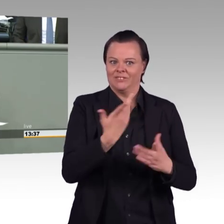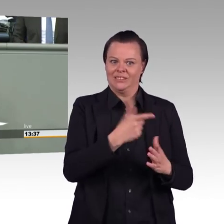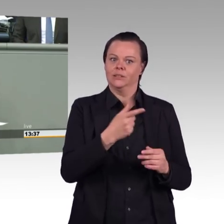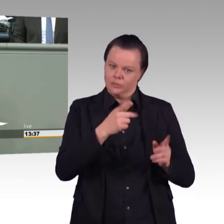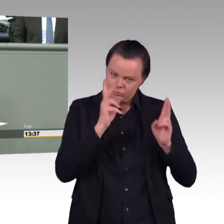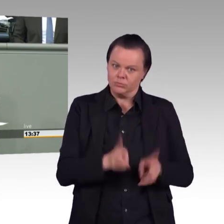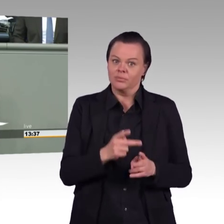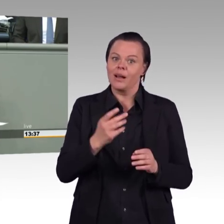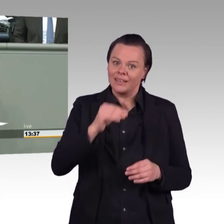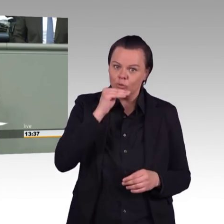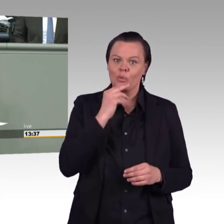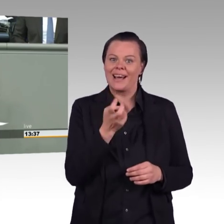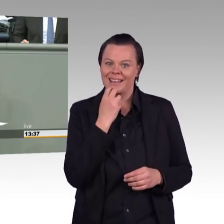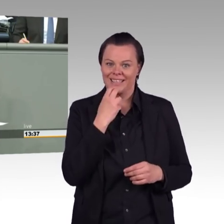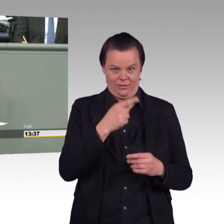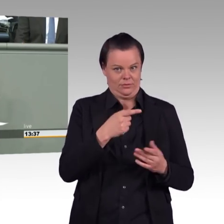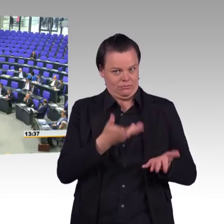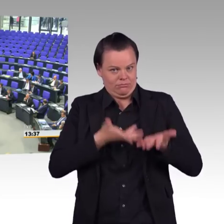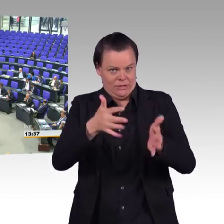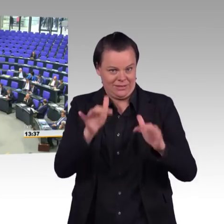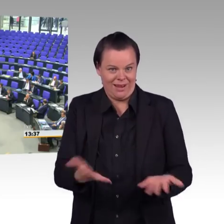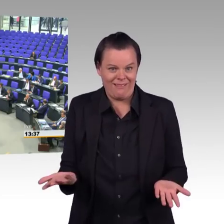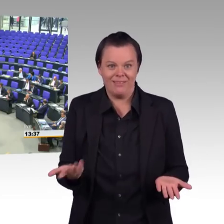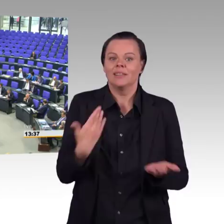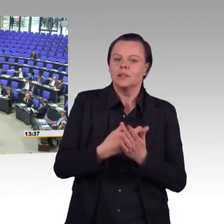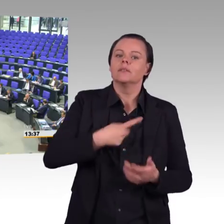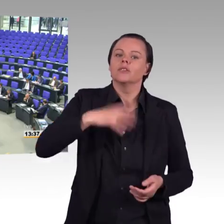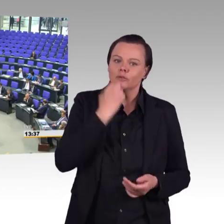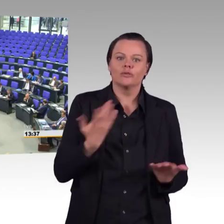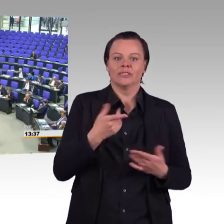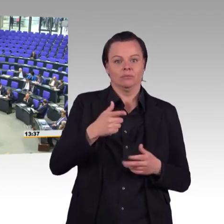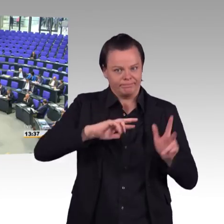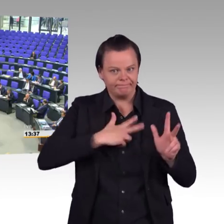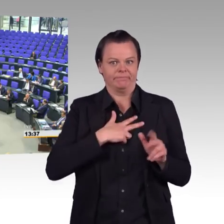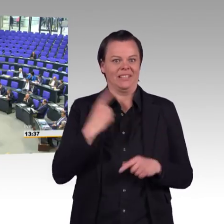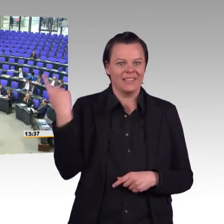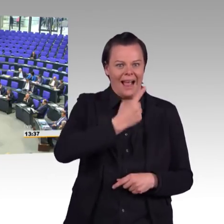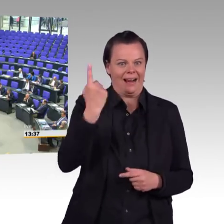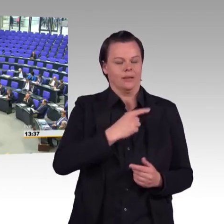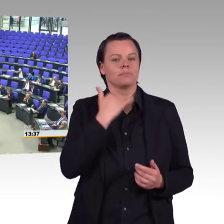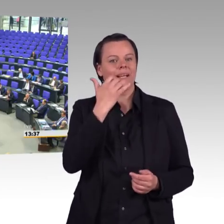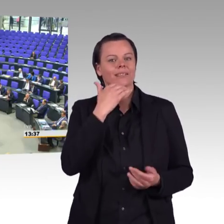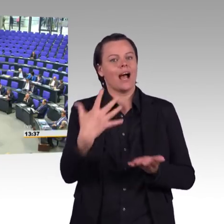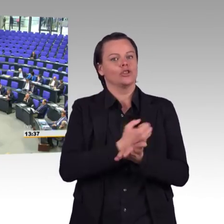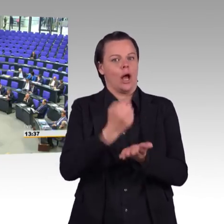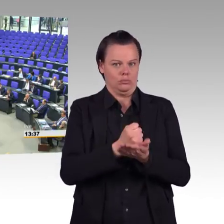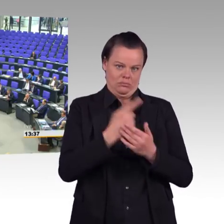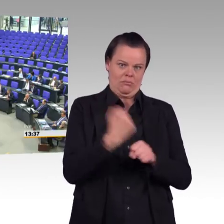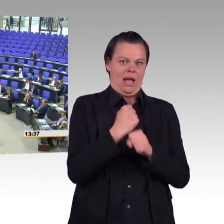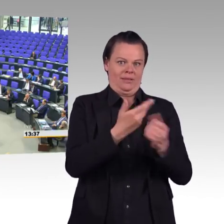erfordert das entsprechende Konsequenzen. Ich habe das gesagt. Wir wollen im Prinzip CO2